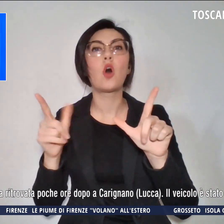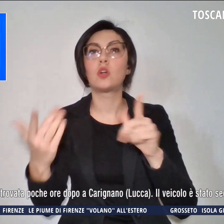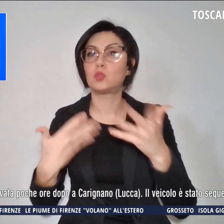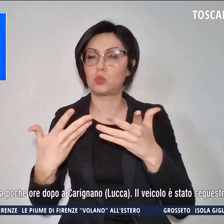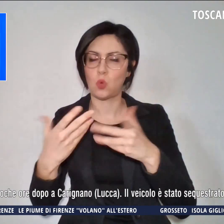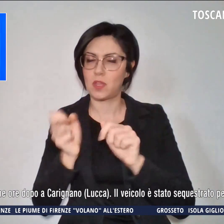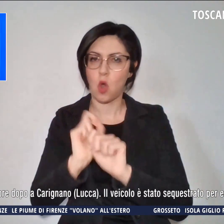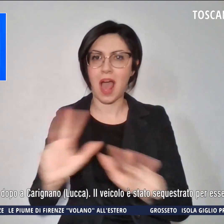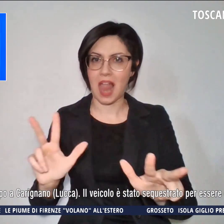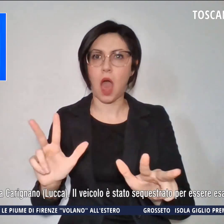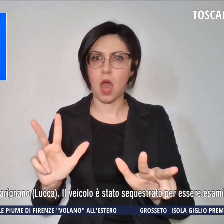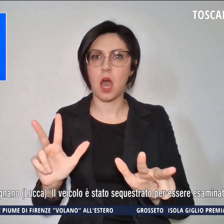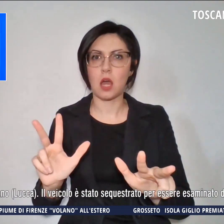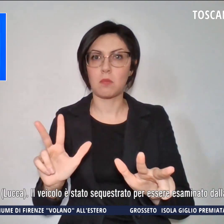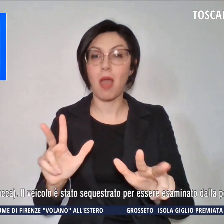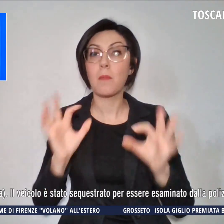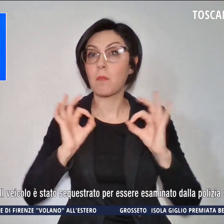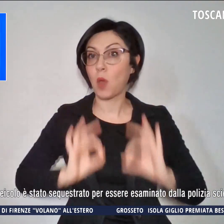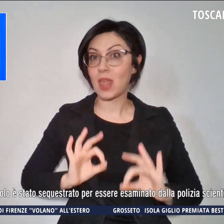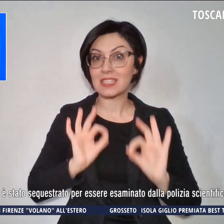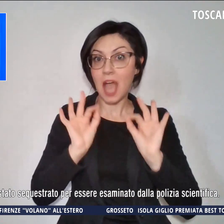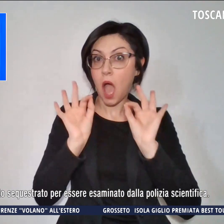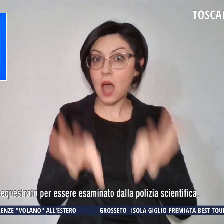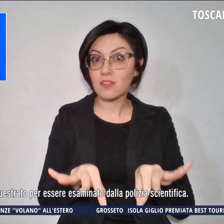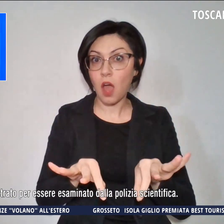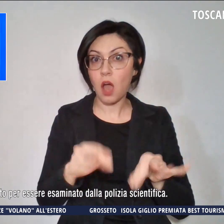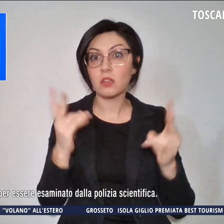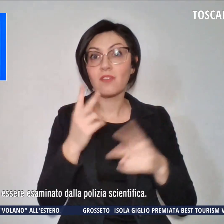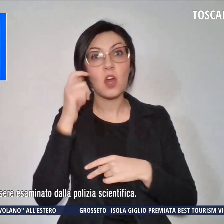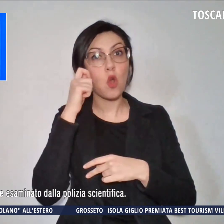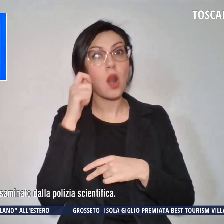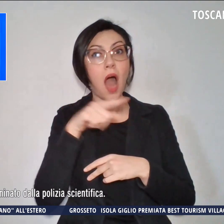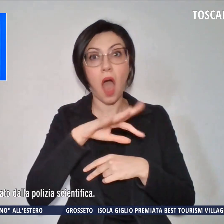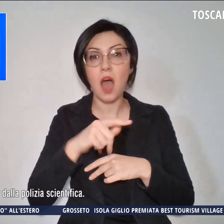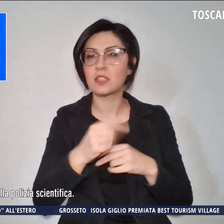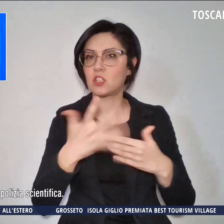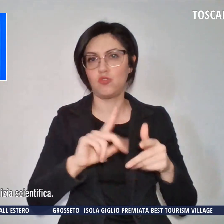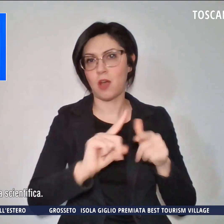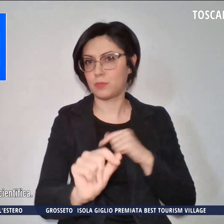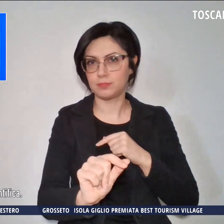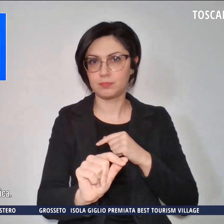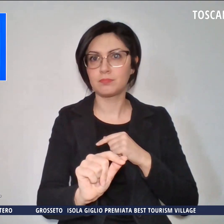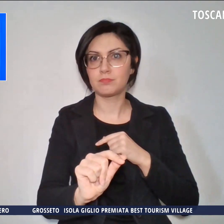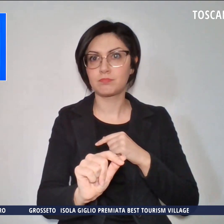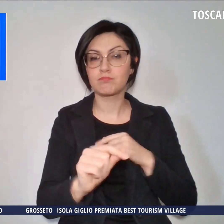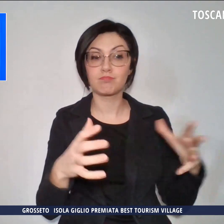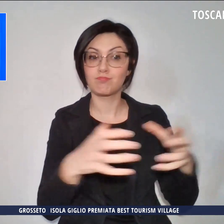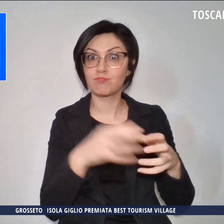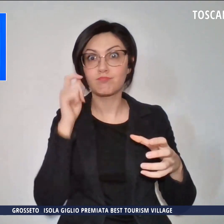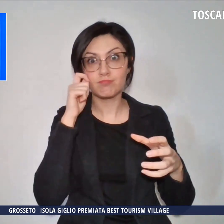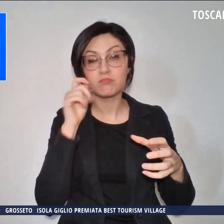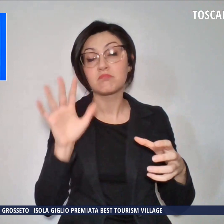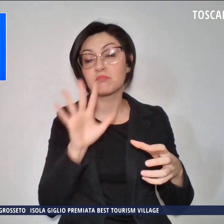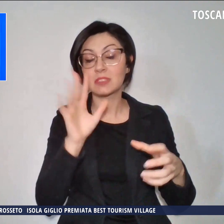all'arrivo della polizia i ladri erano già scappati. I banditi, si presume siano due,